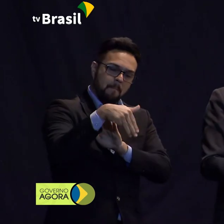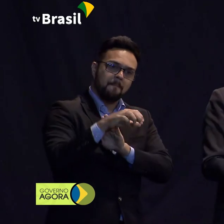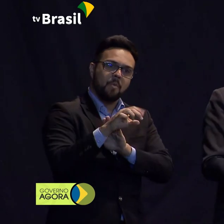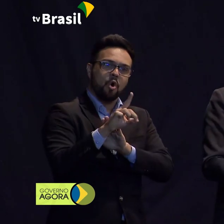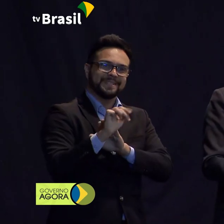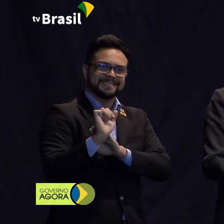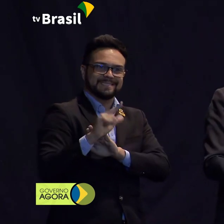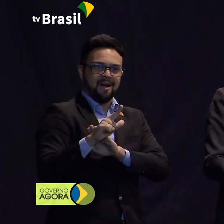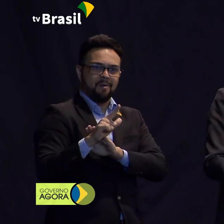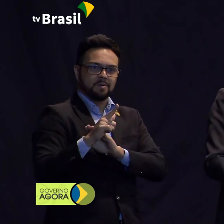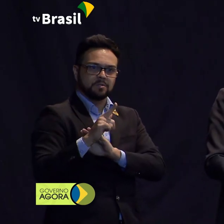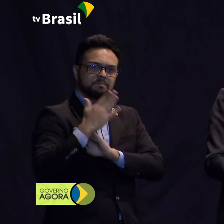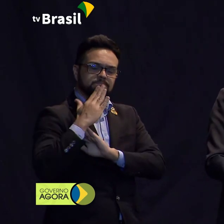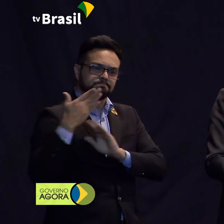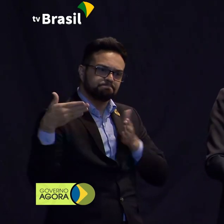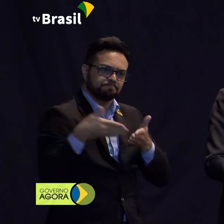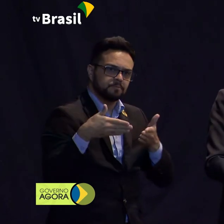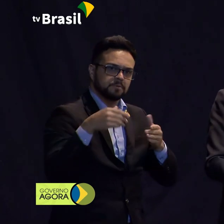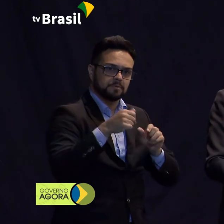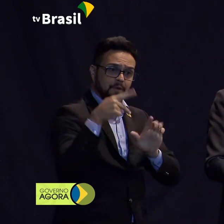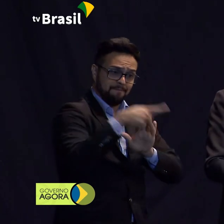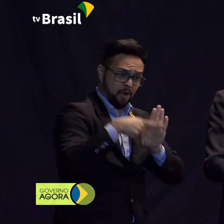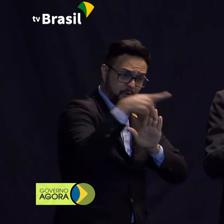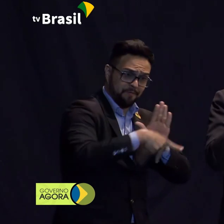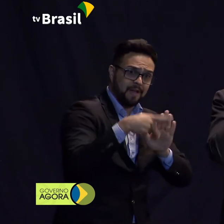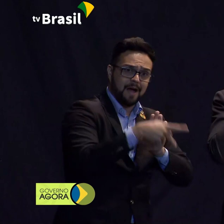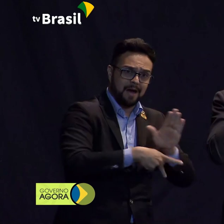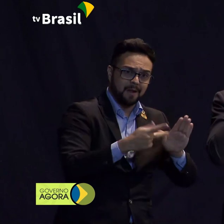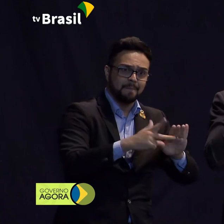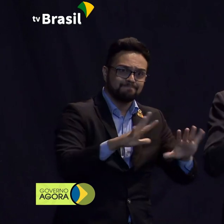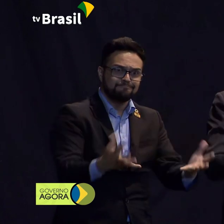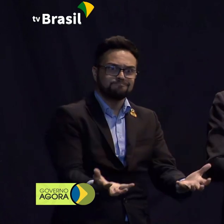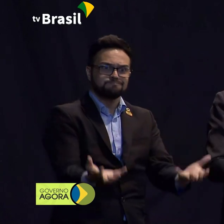Nós devemos fazer com o Brasil